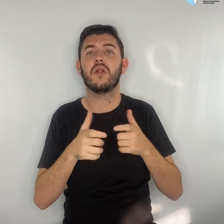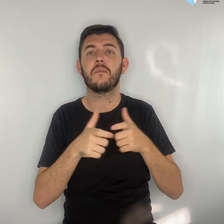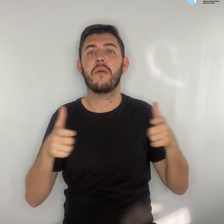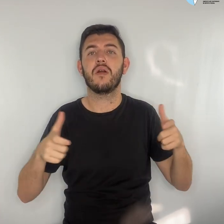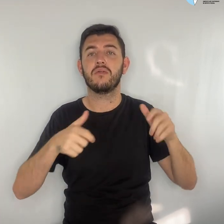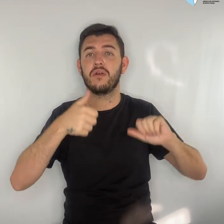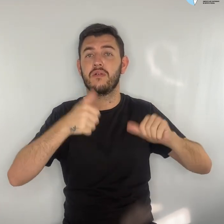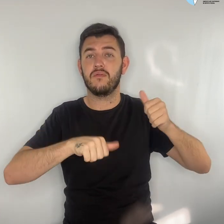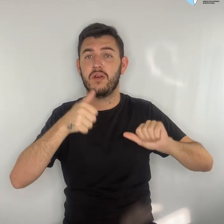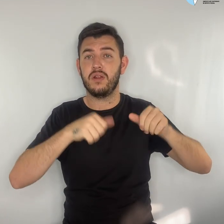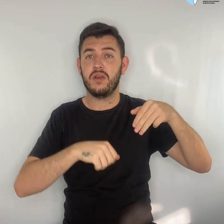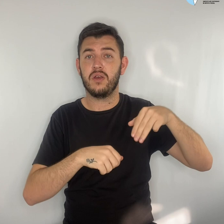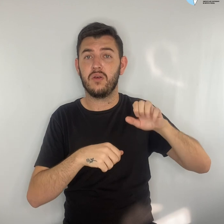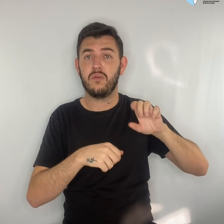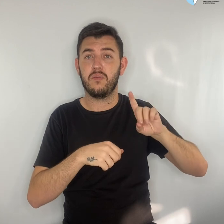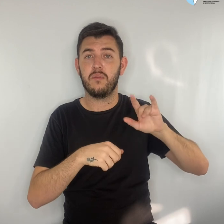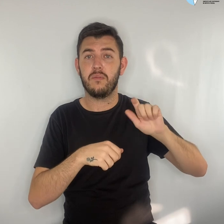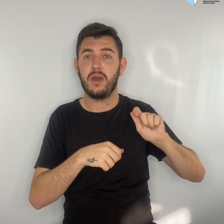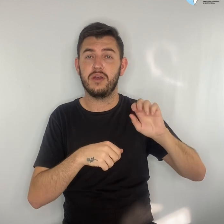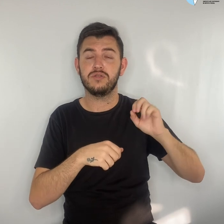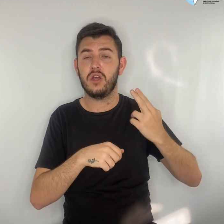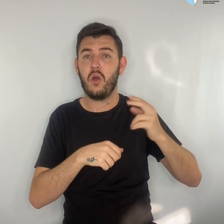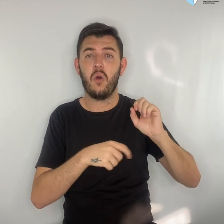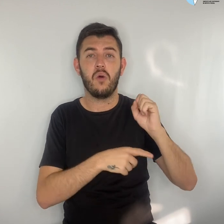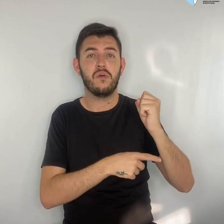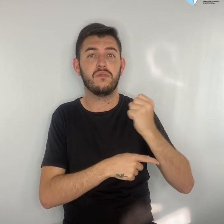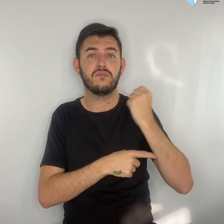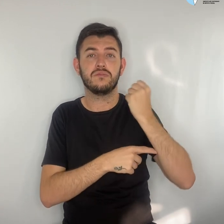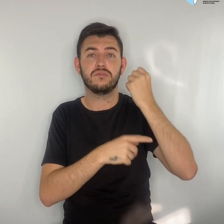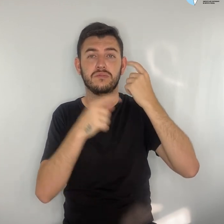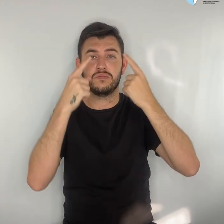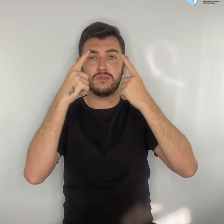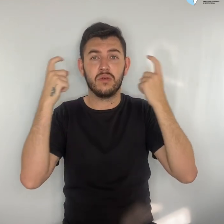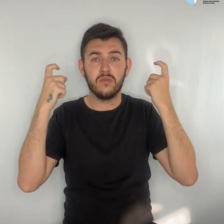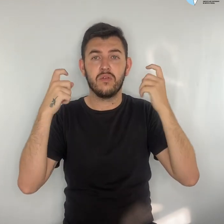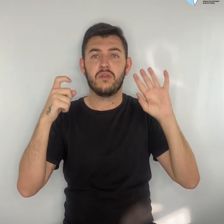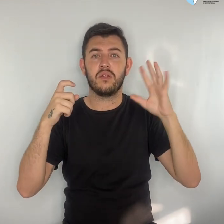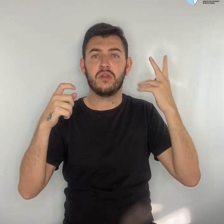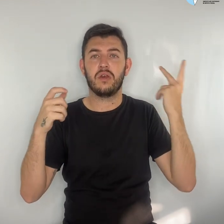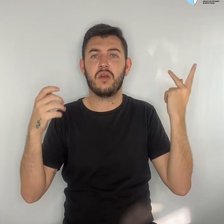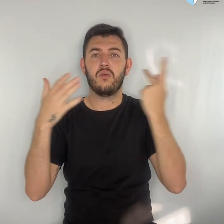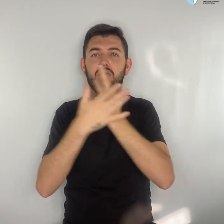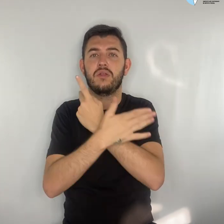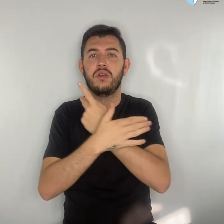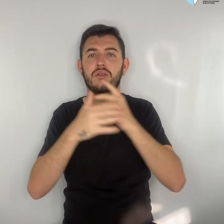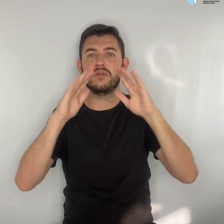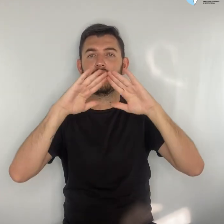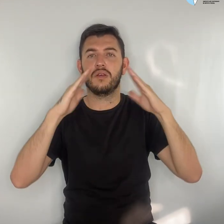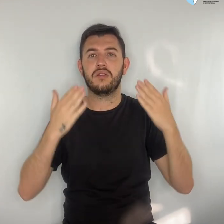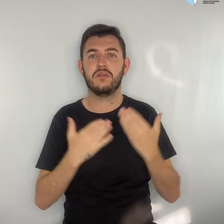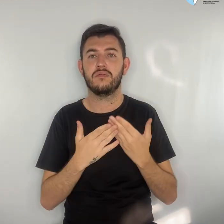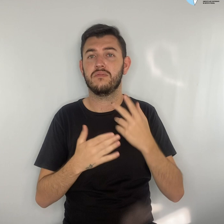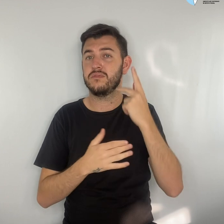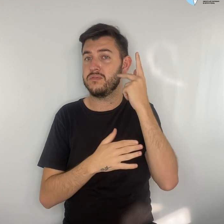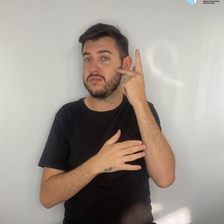ou alta a violência nas escolas estaduais de São Paulo. 69% dos